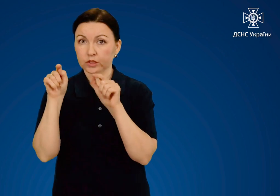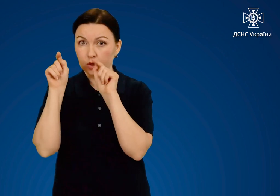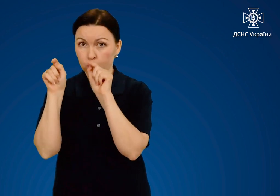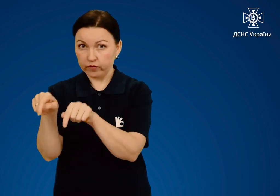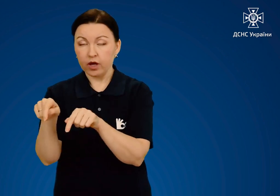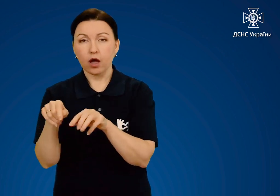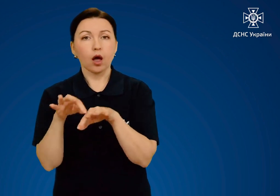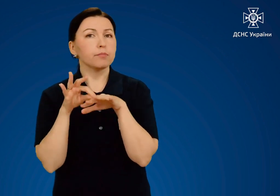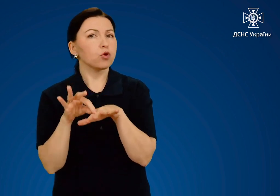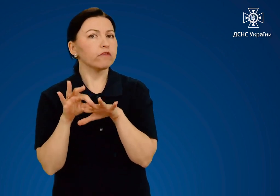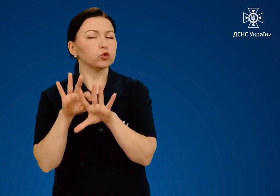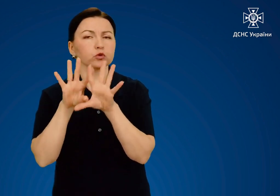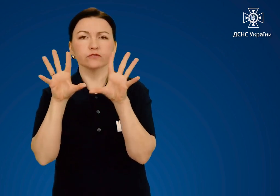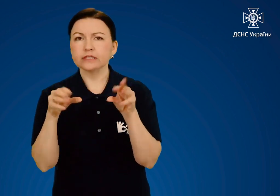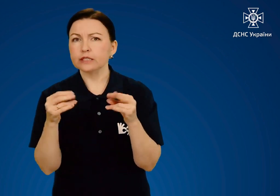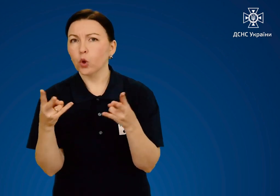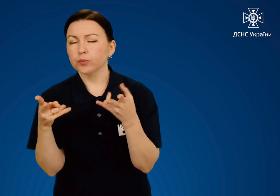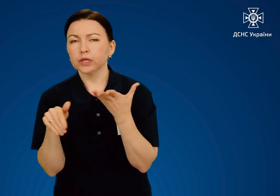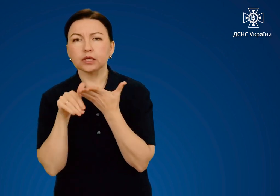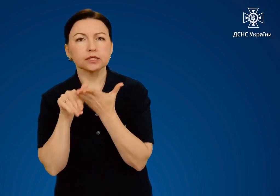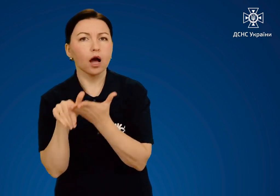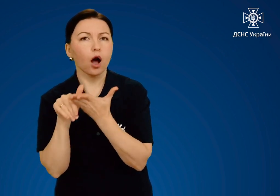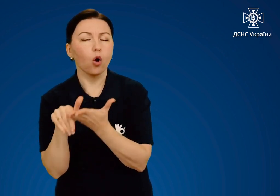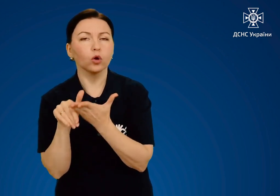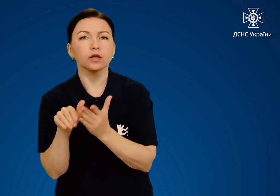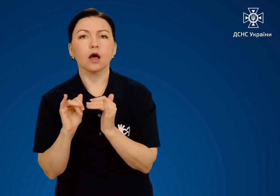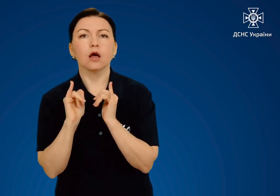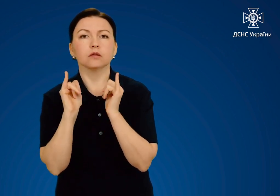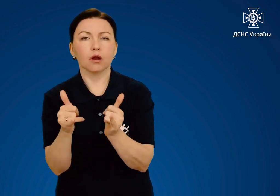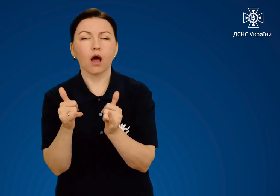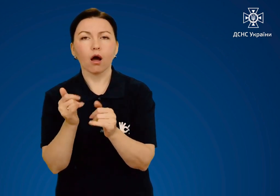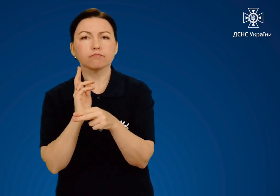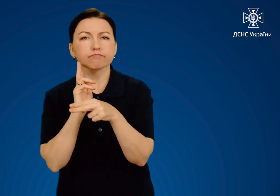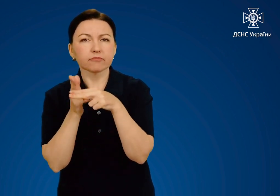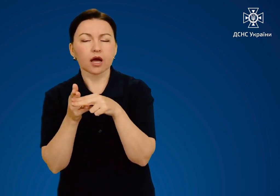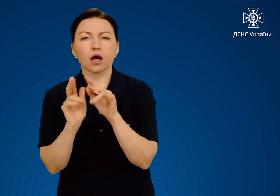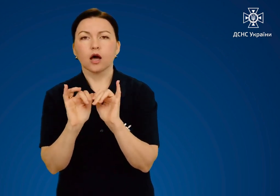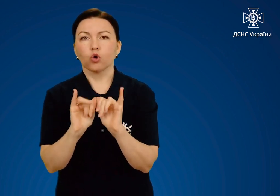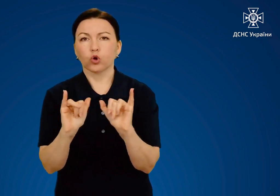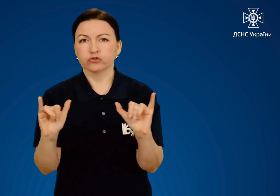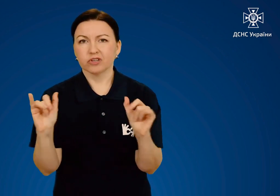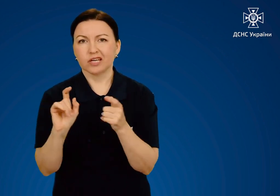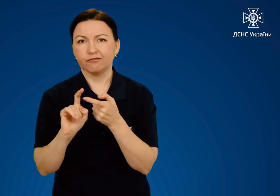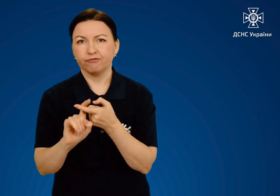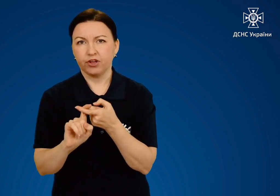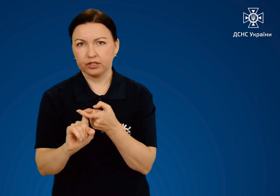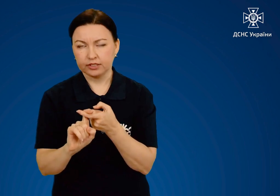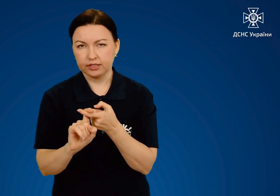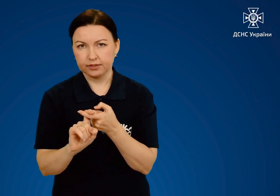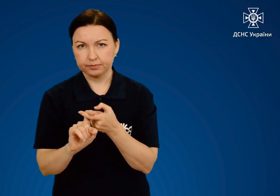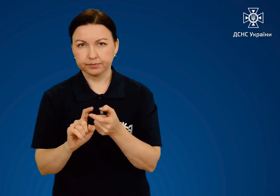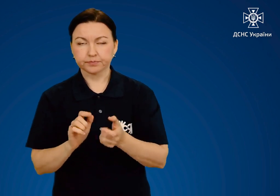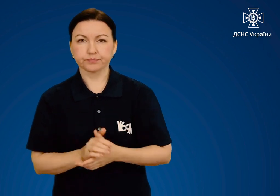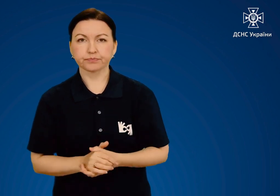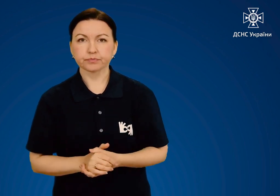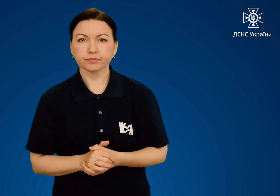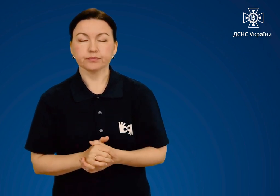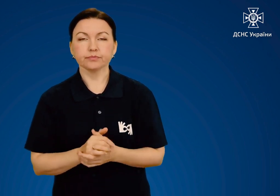медичній установі проведуть всі необхідні заходи, направлені на попередження розвитку інфекційного